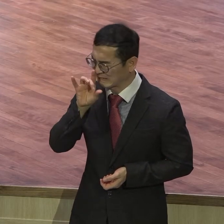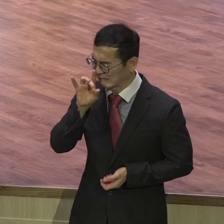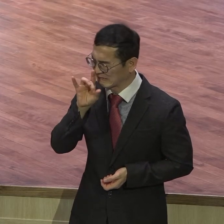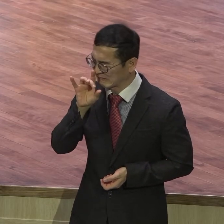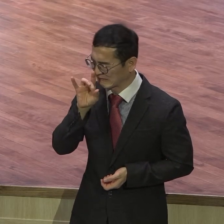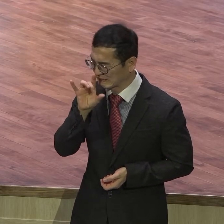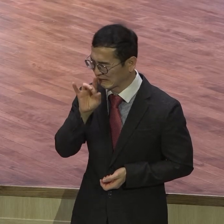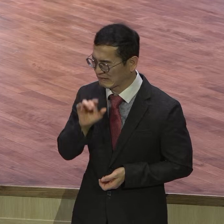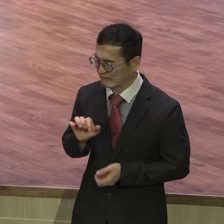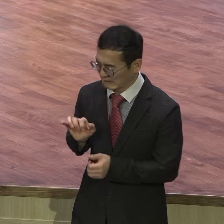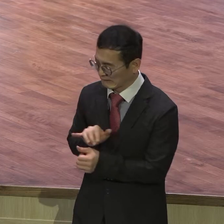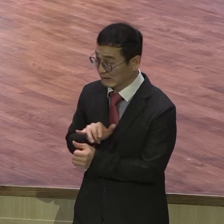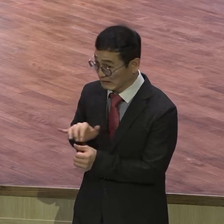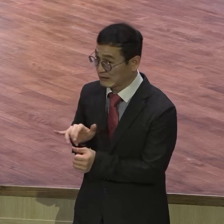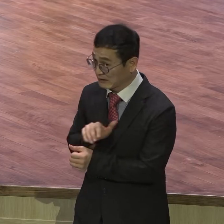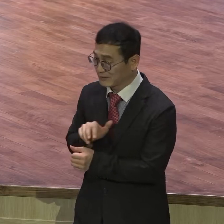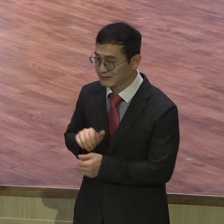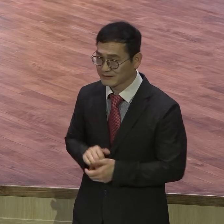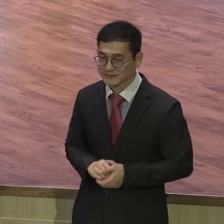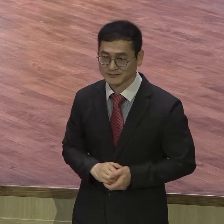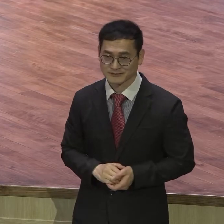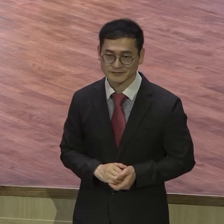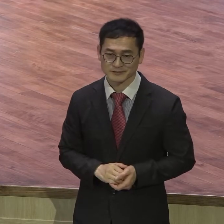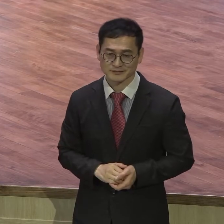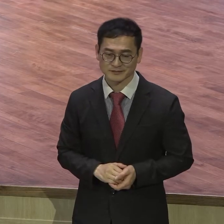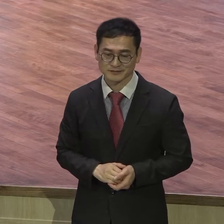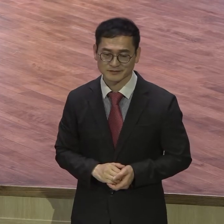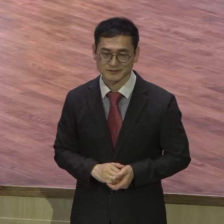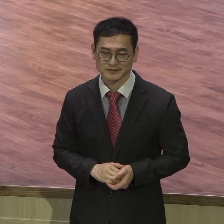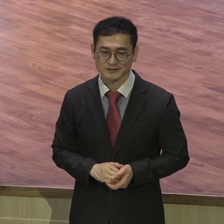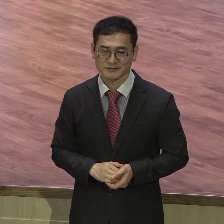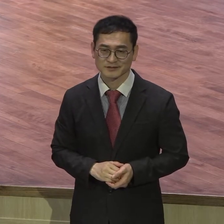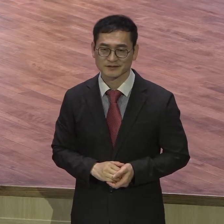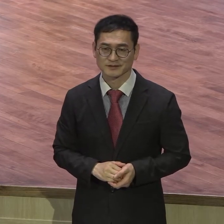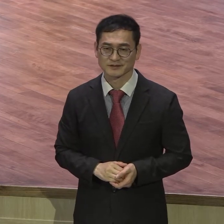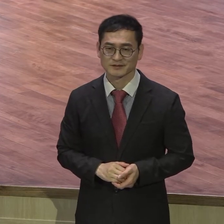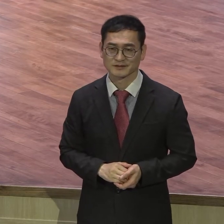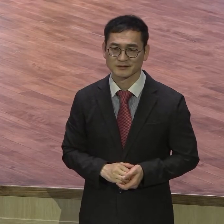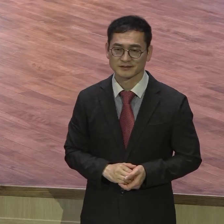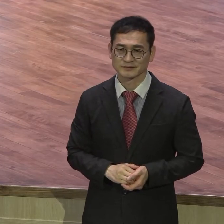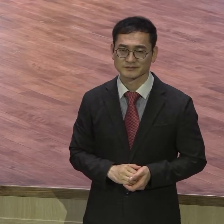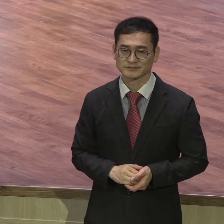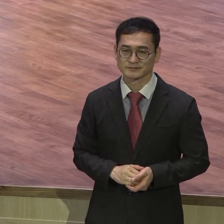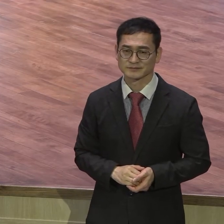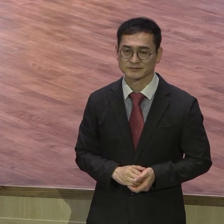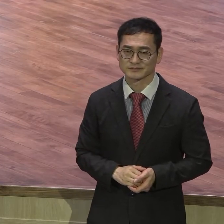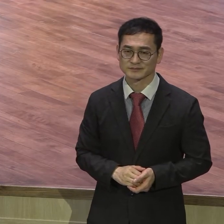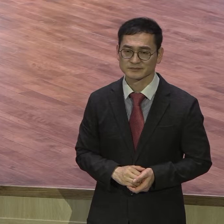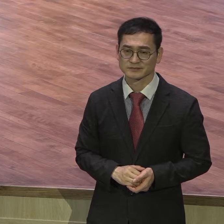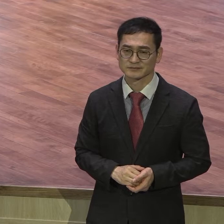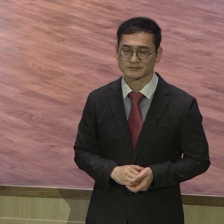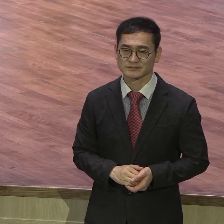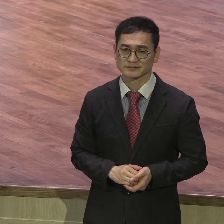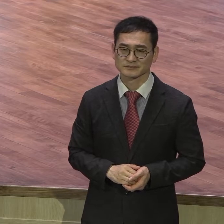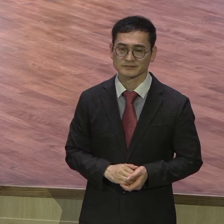아니 바나바가 말이죠. 막 초대교회 때 교회가 막 부흥되니까 막